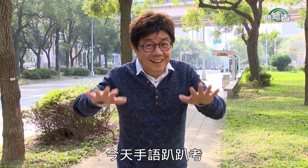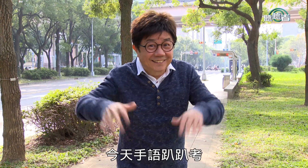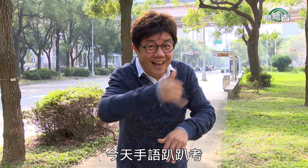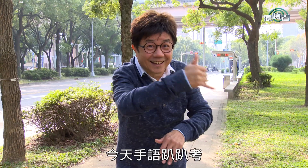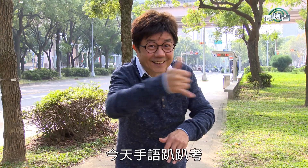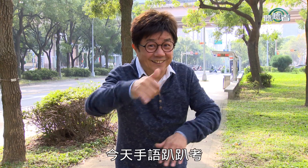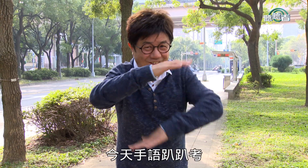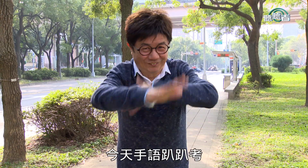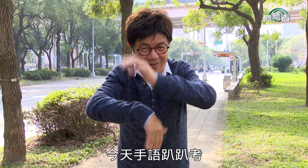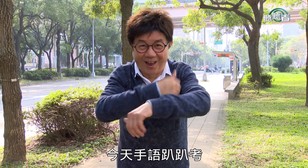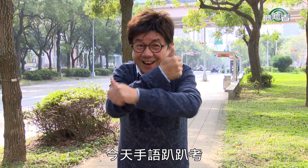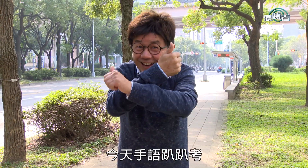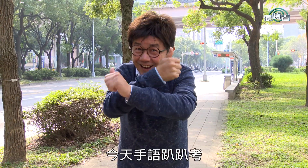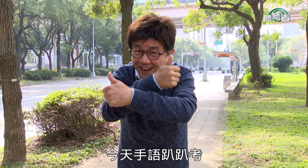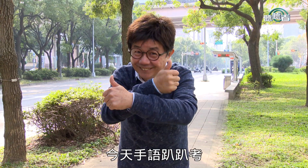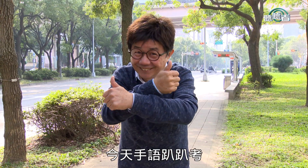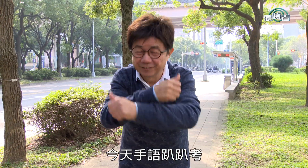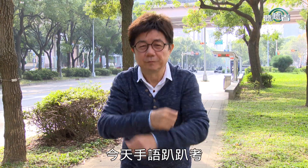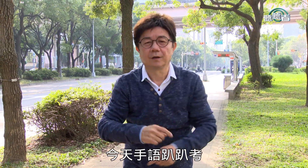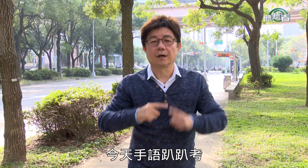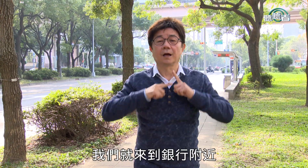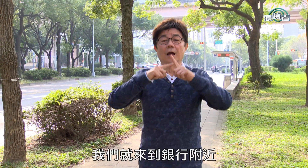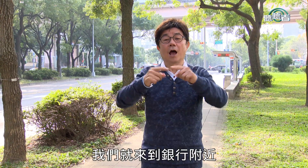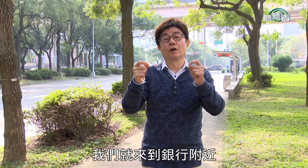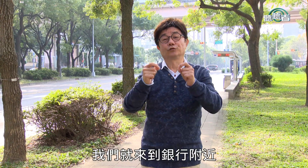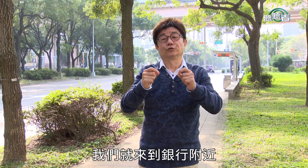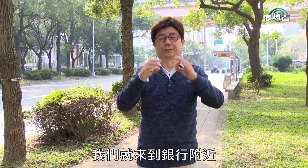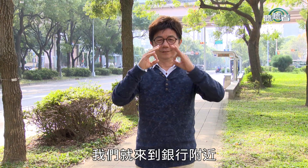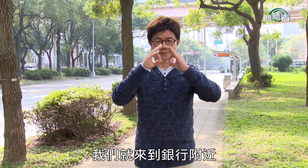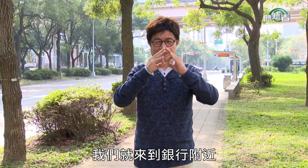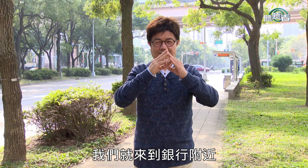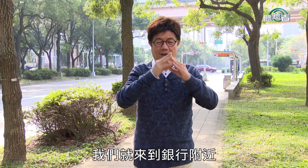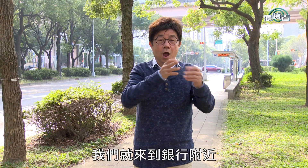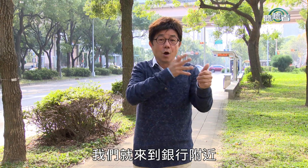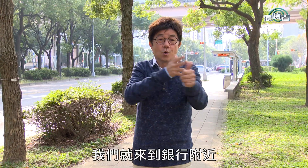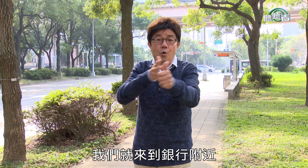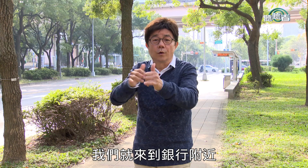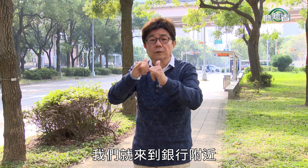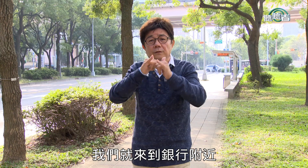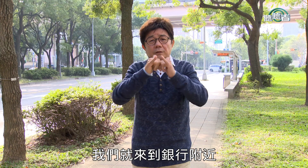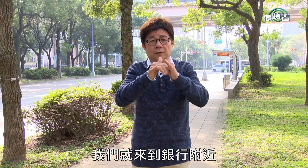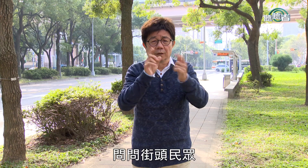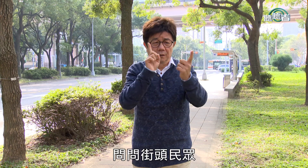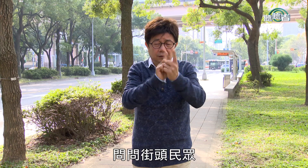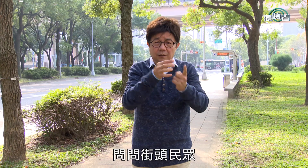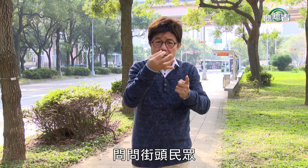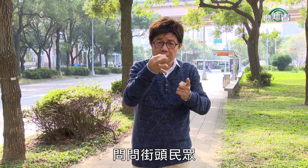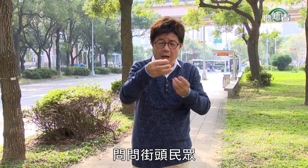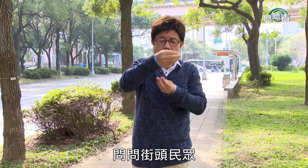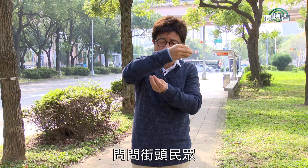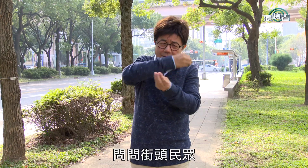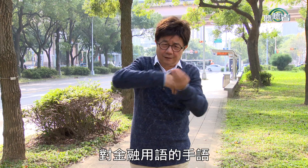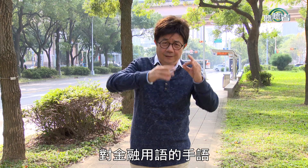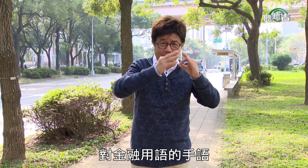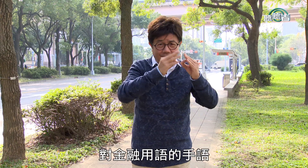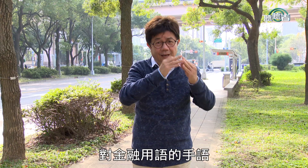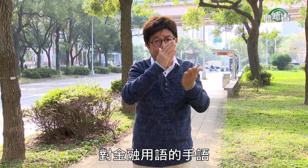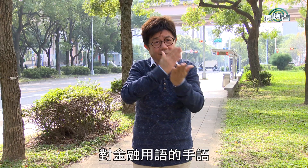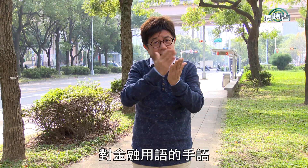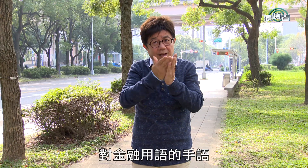今天手语啪啪考我们就来到银行附近问问街头民众对金融用语的